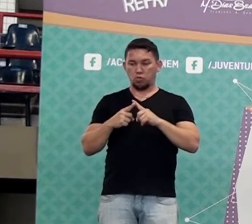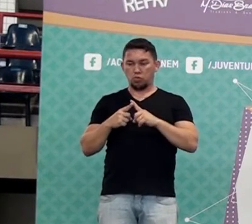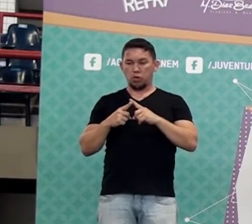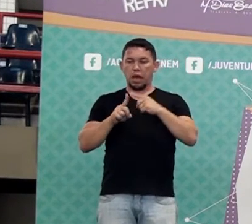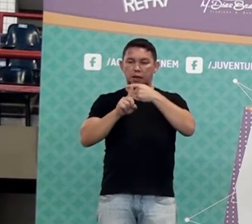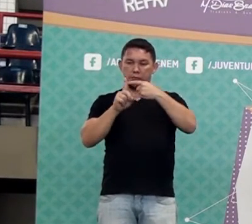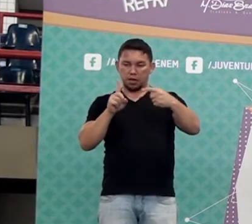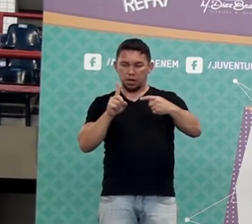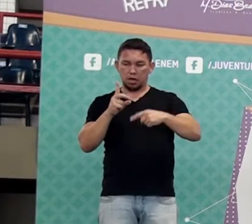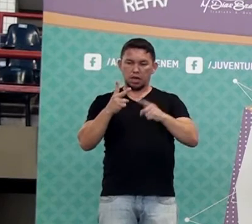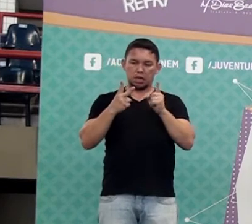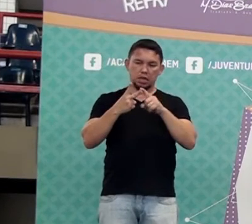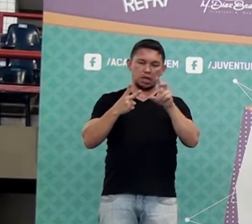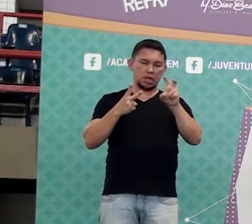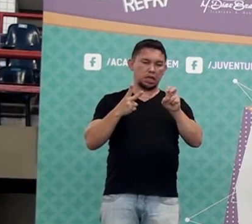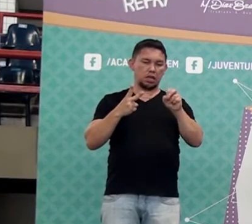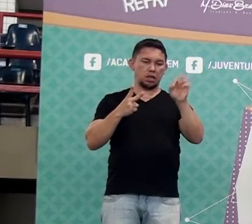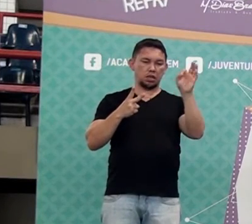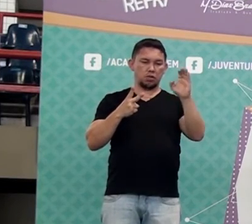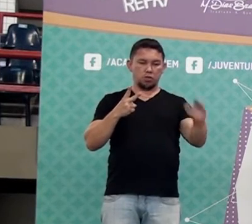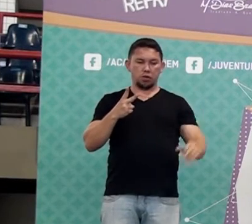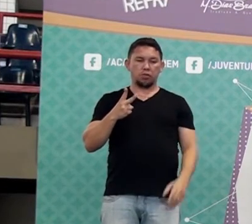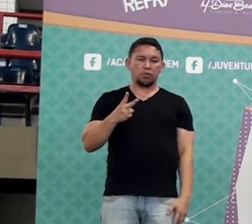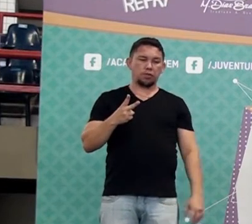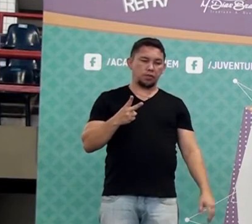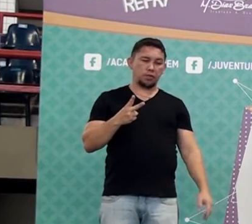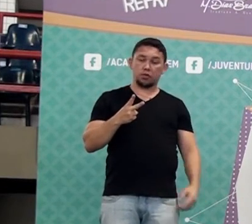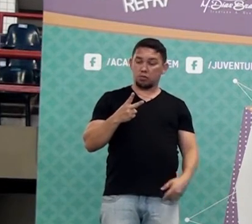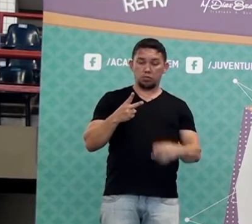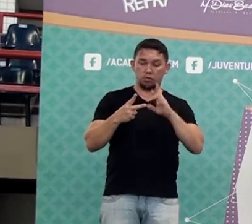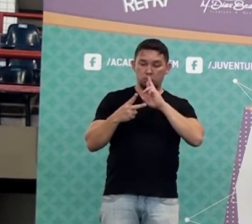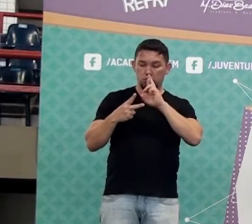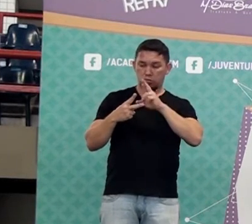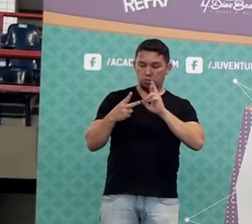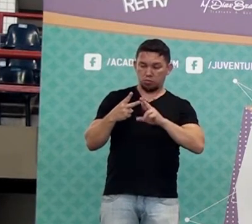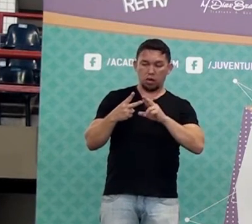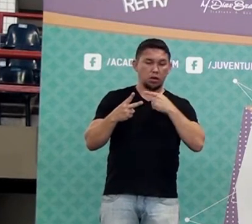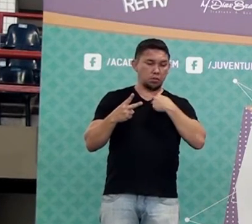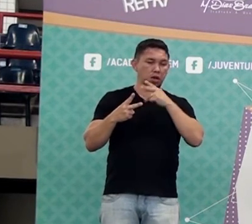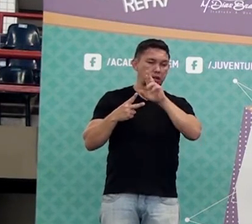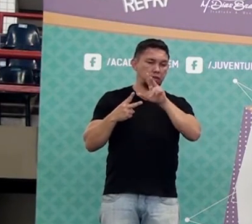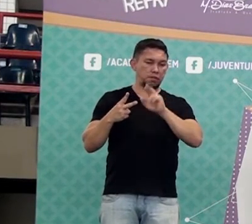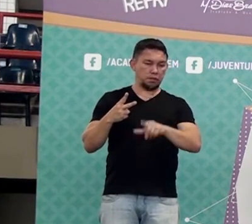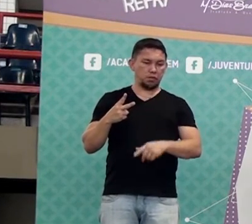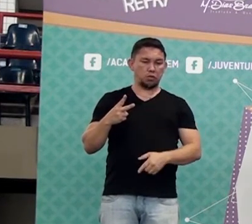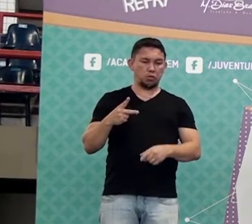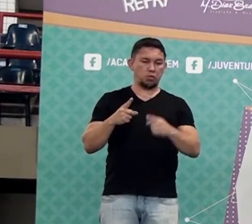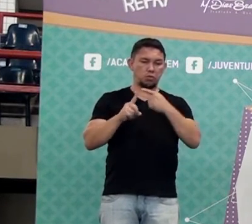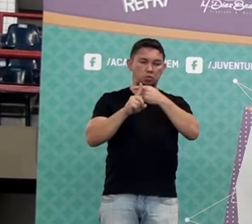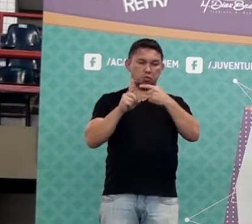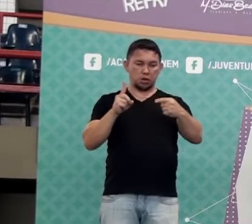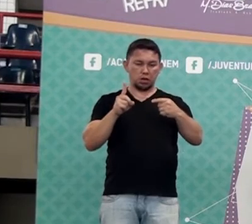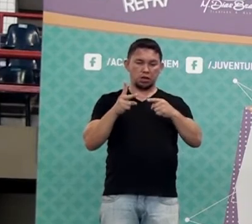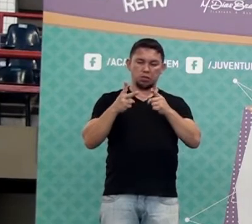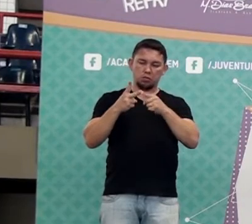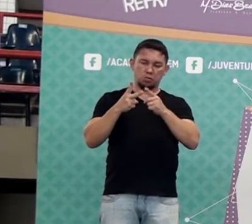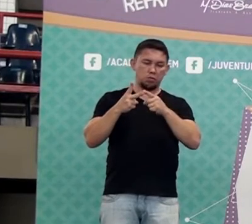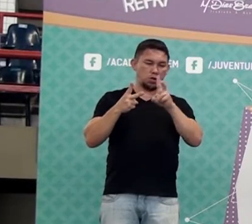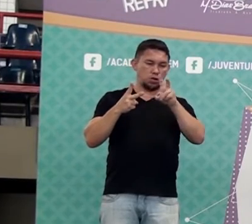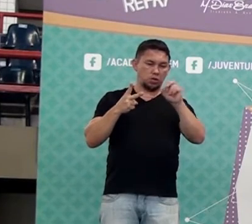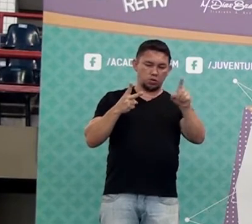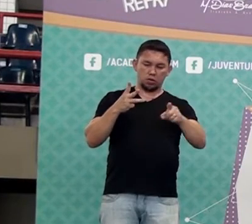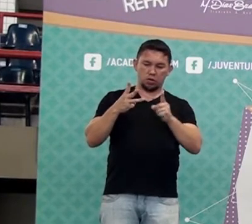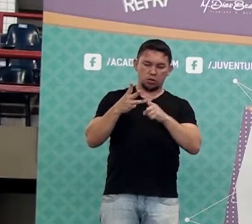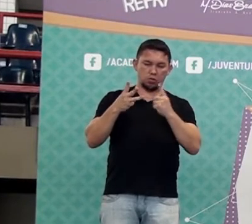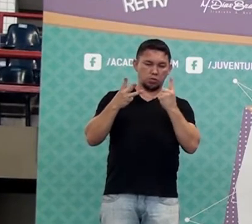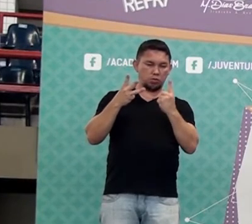dar uma resposta diferente. A mesma resposta, de forma diferente. Se eu disser 1 meio, metade é 1